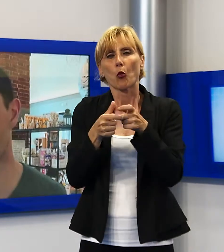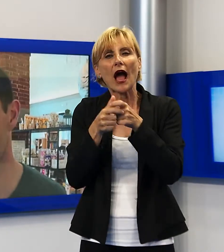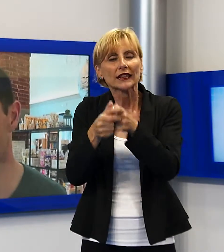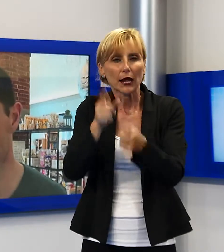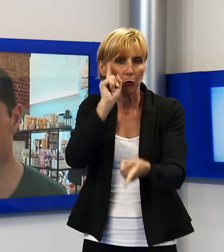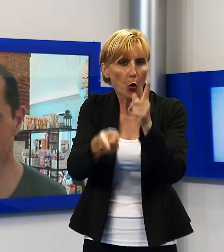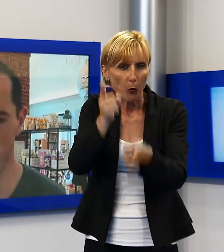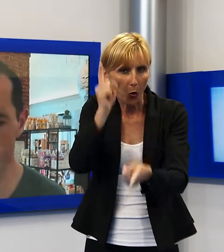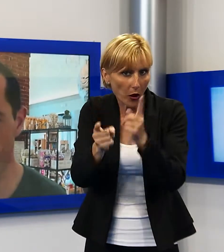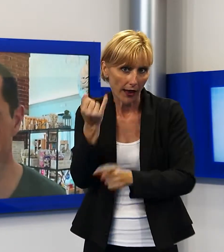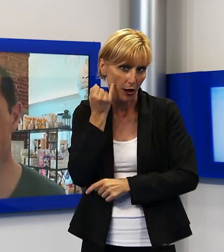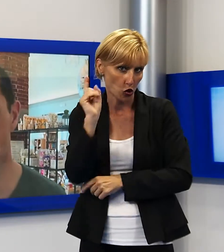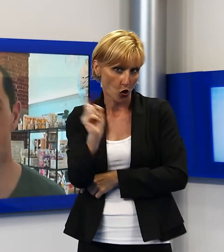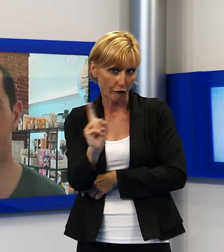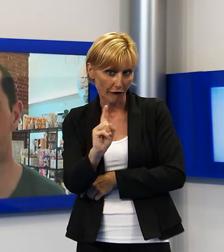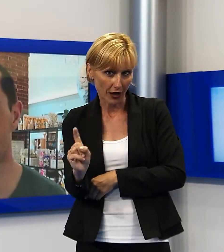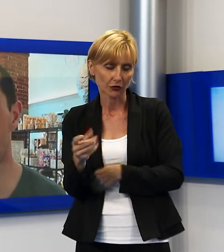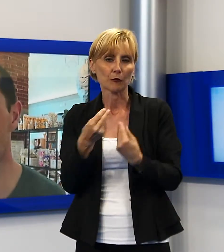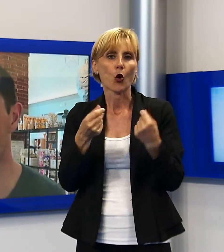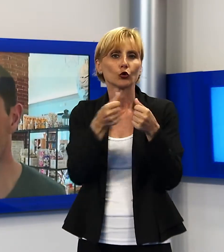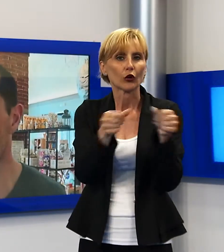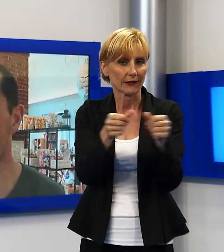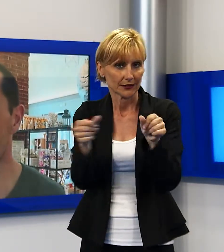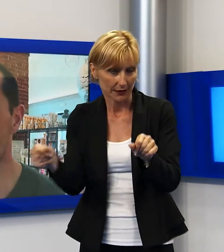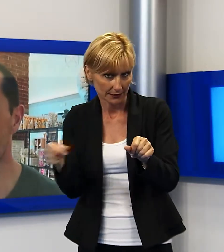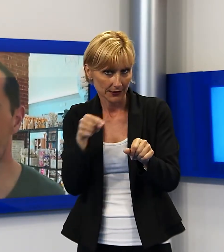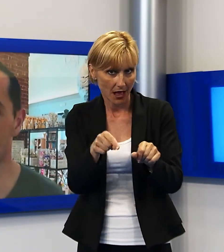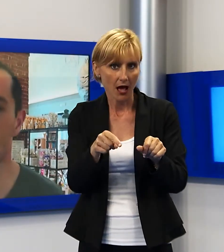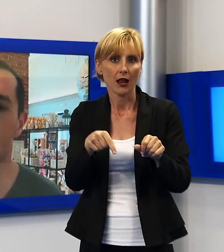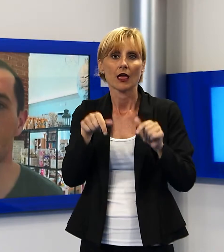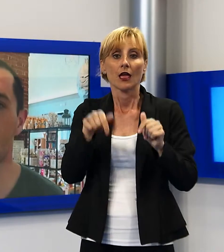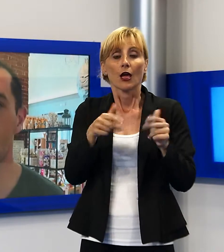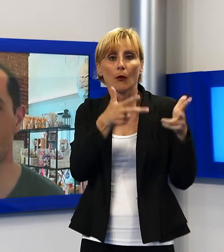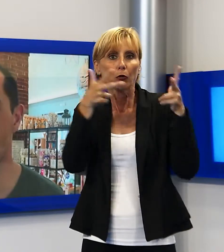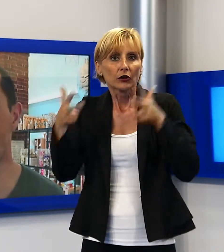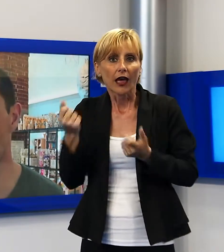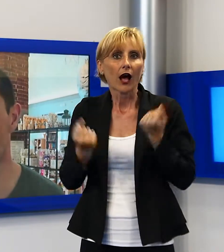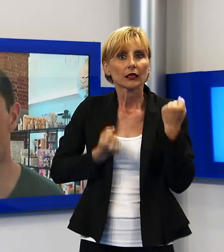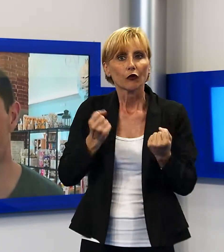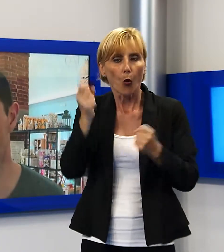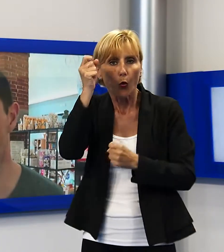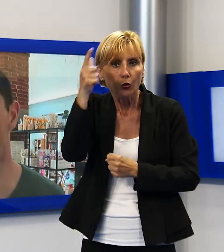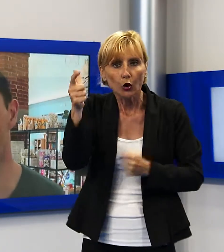non facile, molto residenziale e portare un'attività culturale in uno spazio nuovo come quello dell